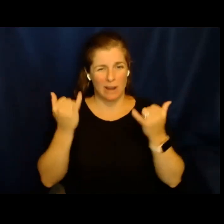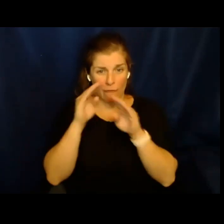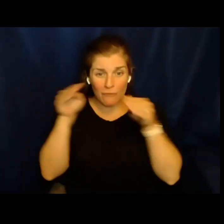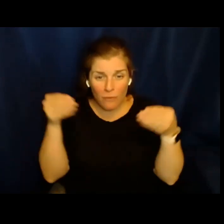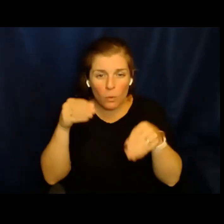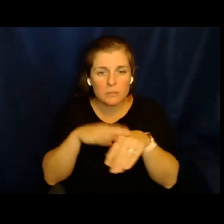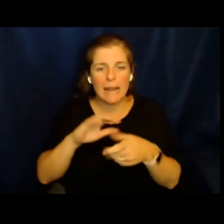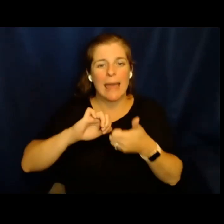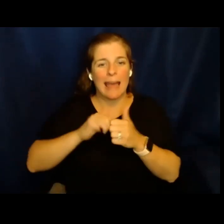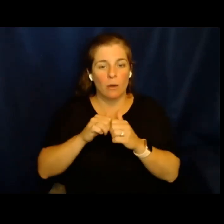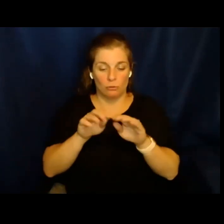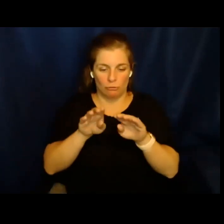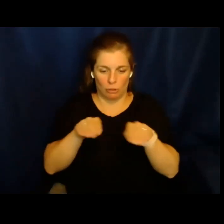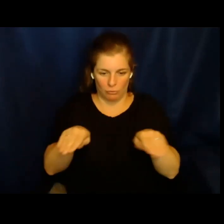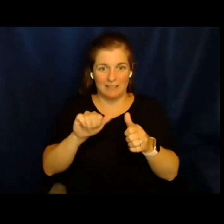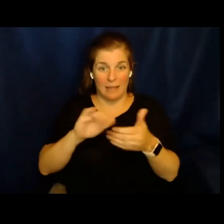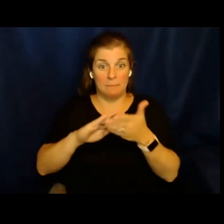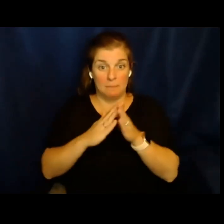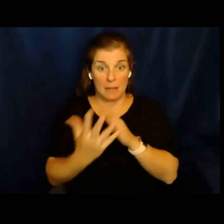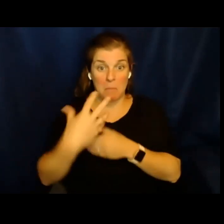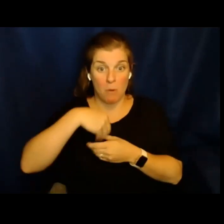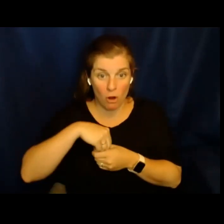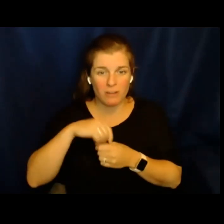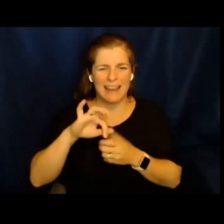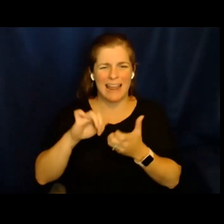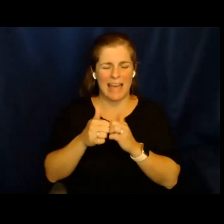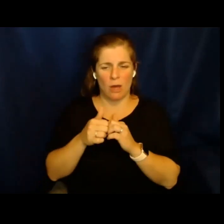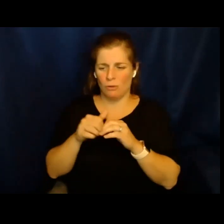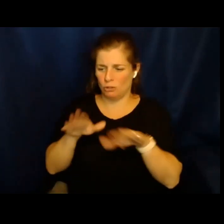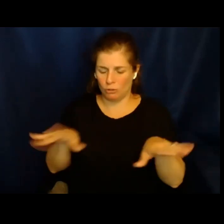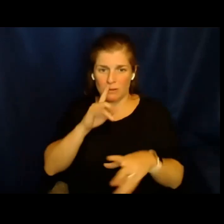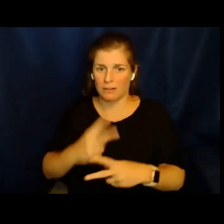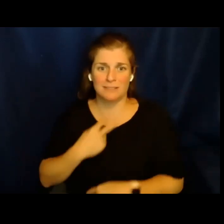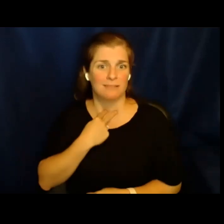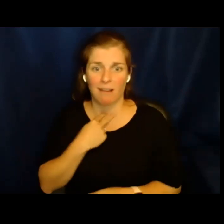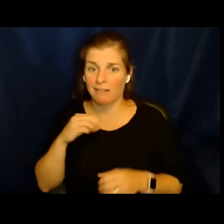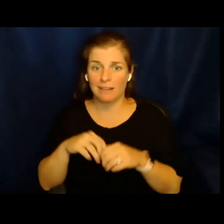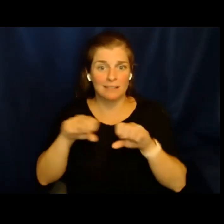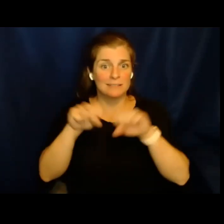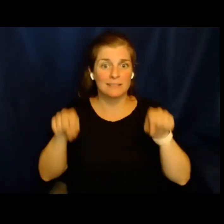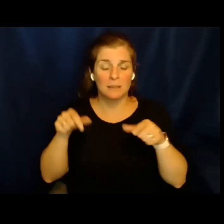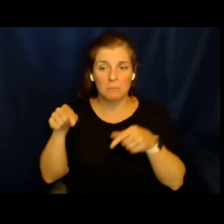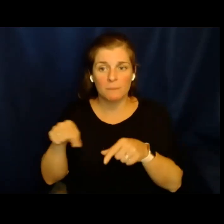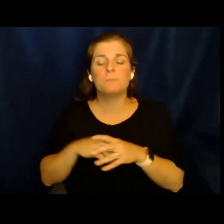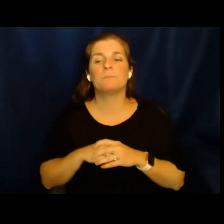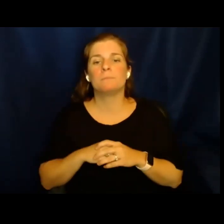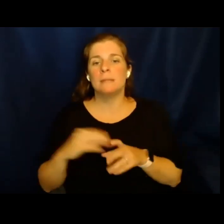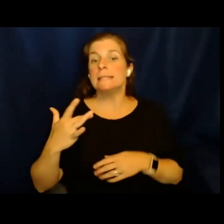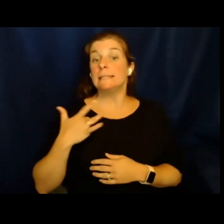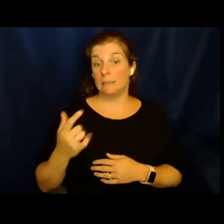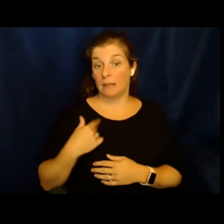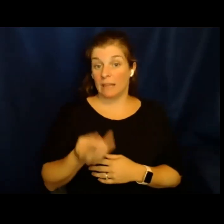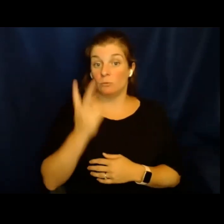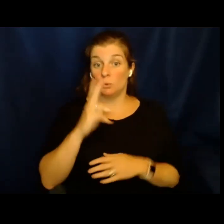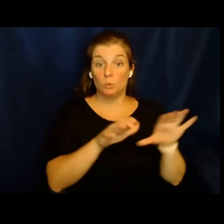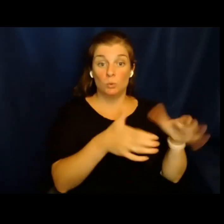abusos sexuales. Bueno, centrándonos en cómo los chicos pueden ser parte y cómo entran a este mecanismo. Normalmente